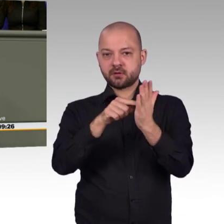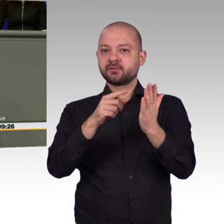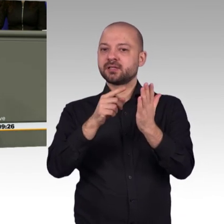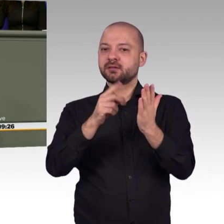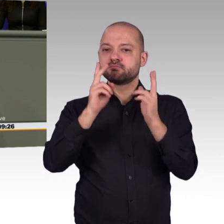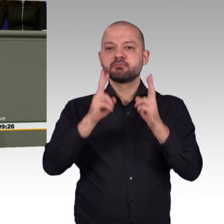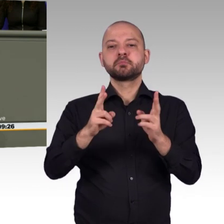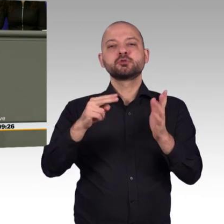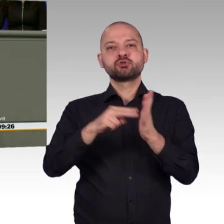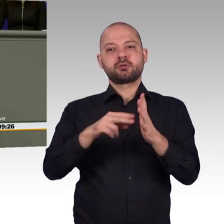Monaten. Vielen Dank.